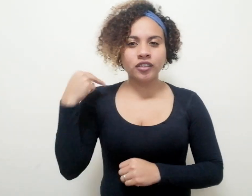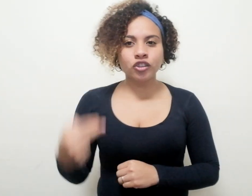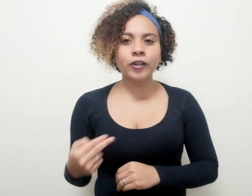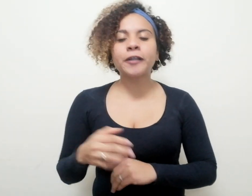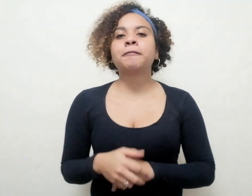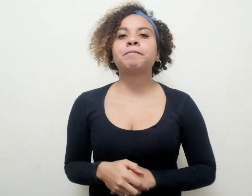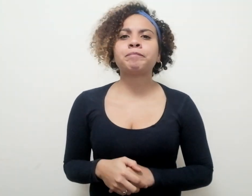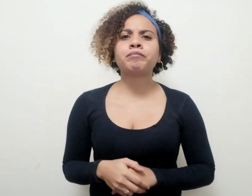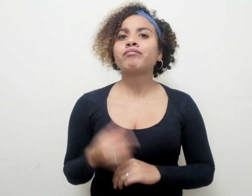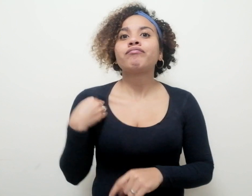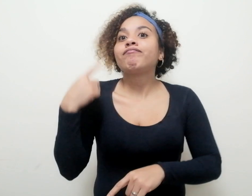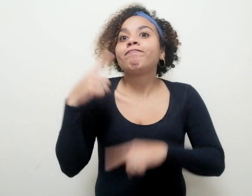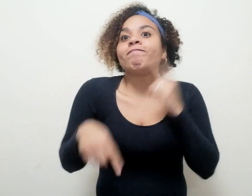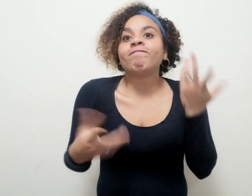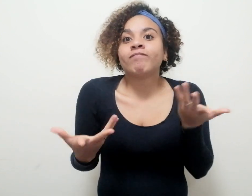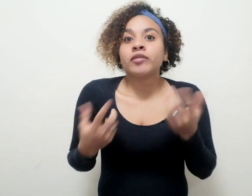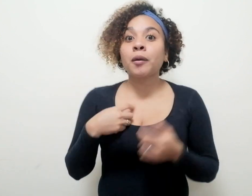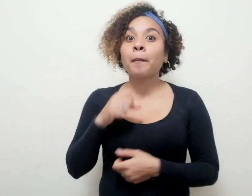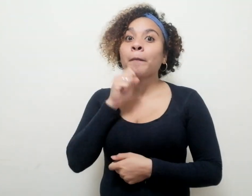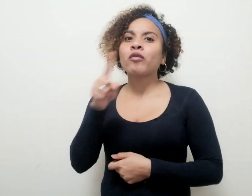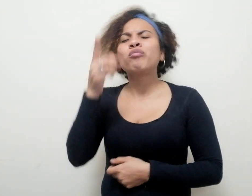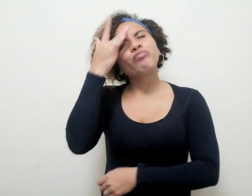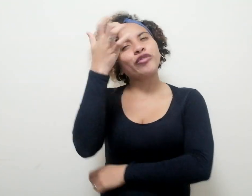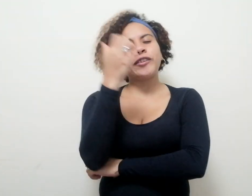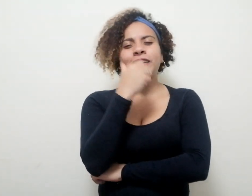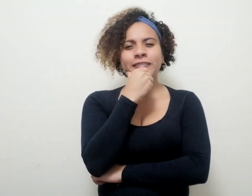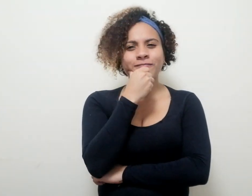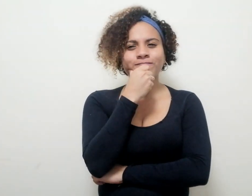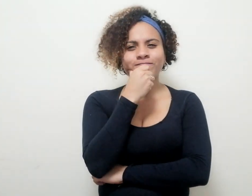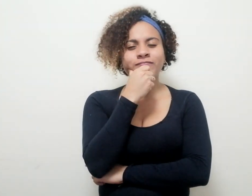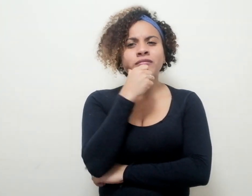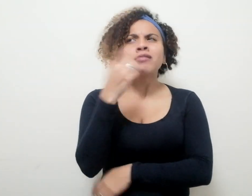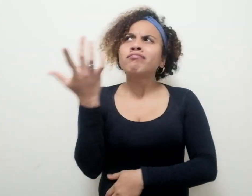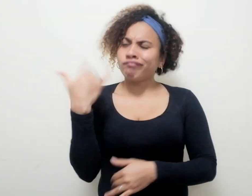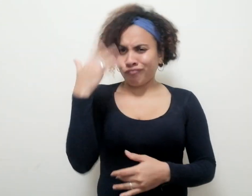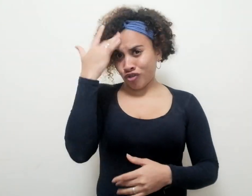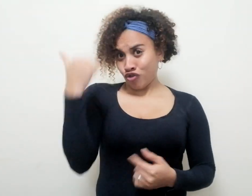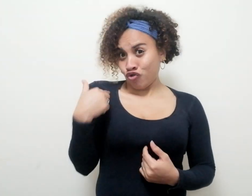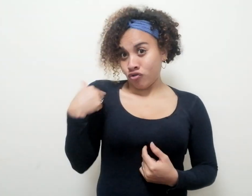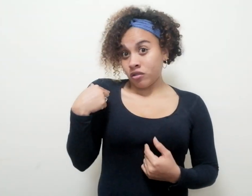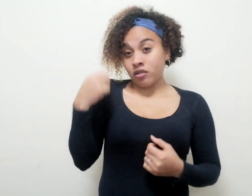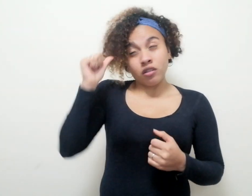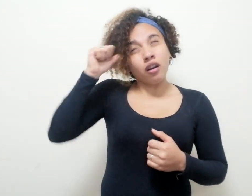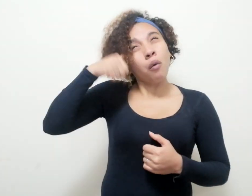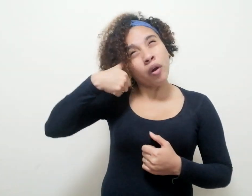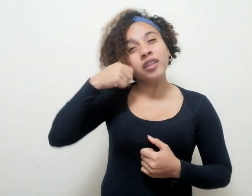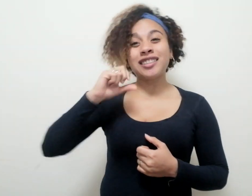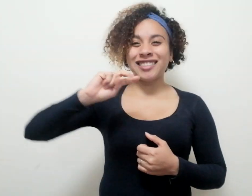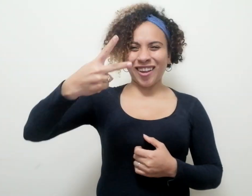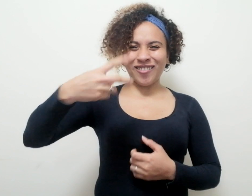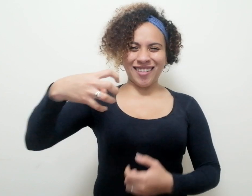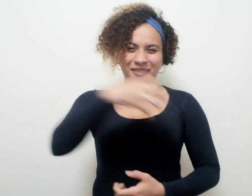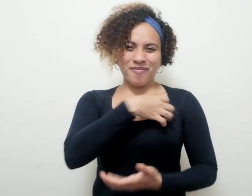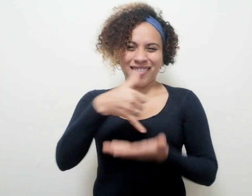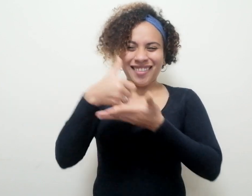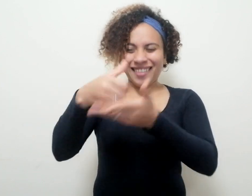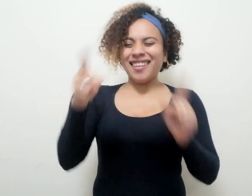No puedo más que preguntarme por qué, porque hasta donde tengo recuerdo el segundo lugar se lo dieron a Colombia.